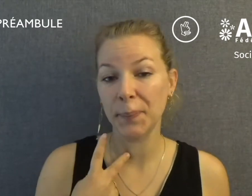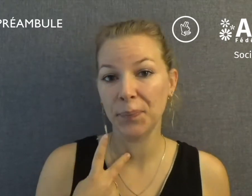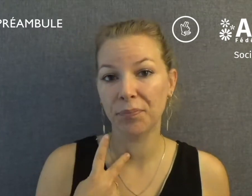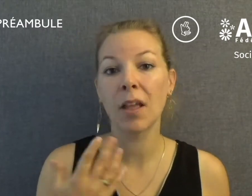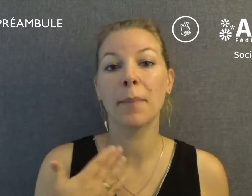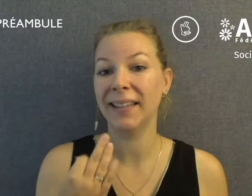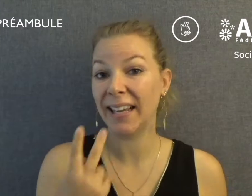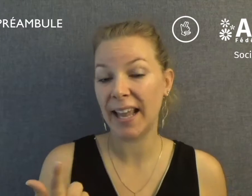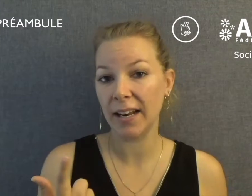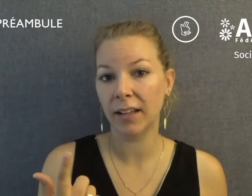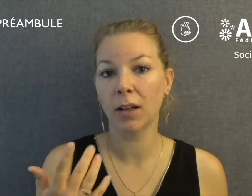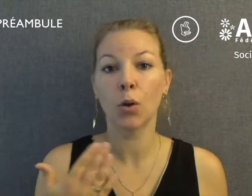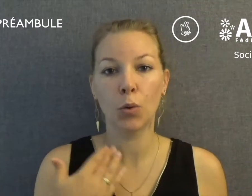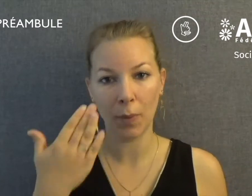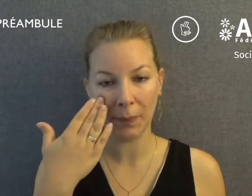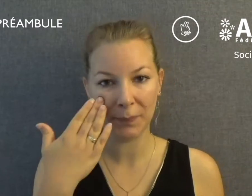financiers, matériels, humains.